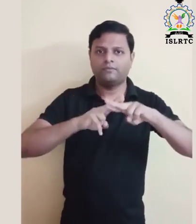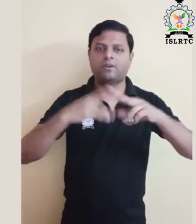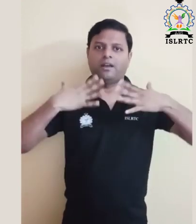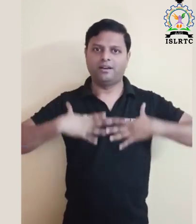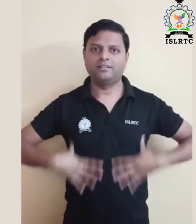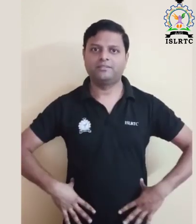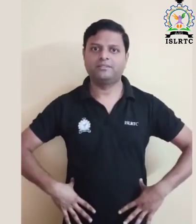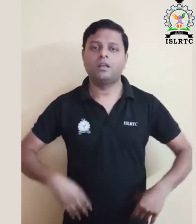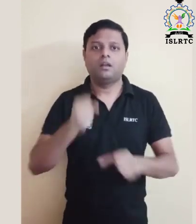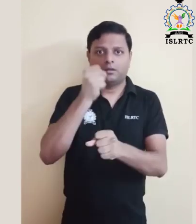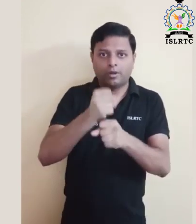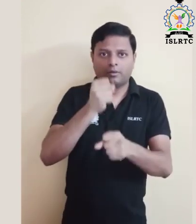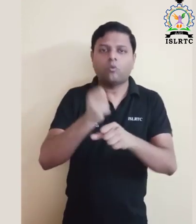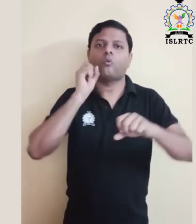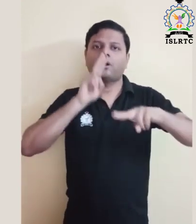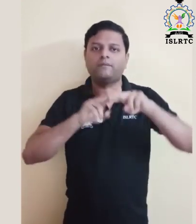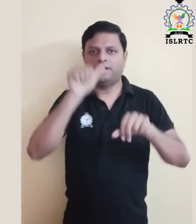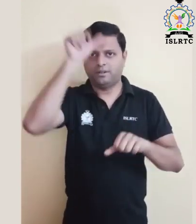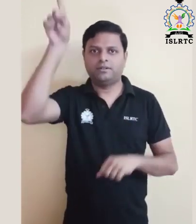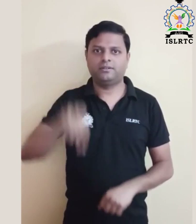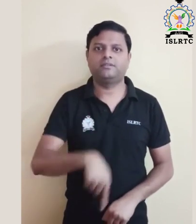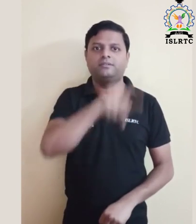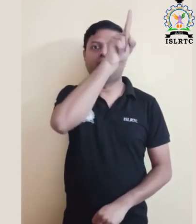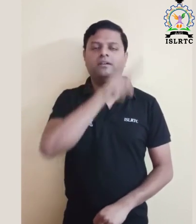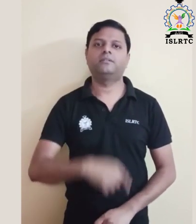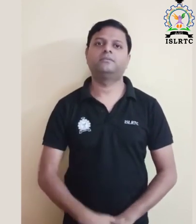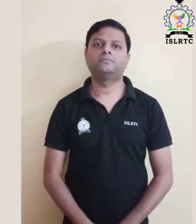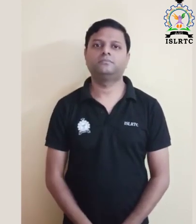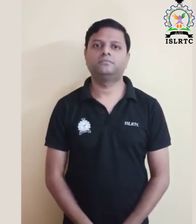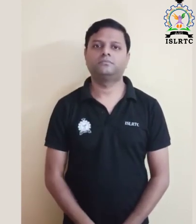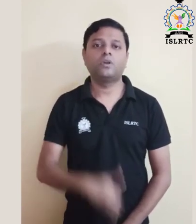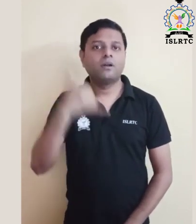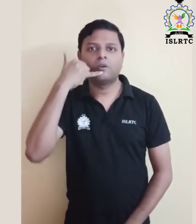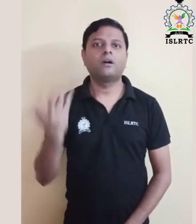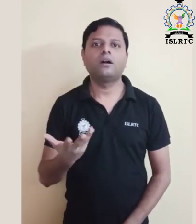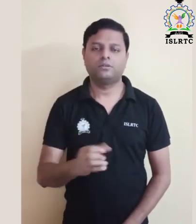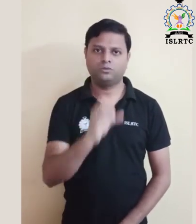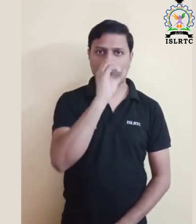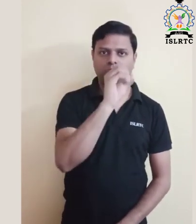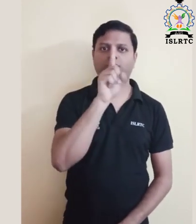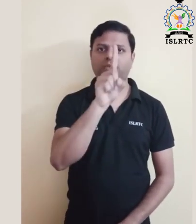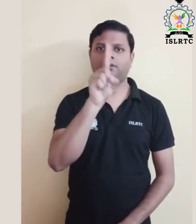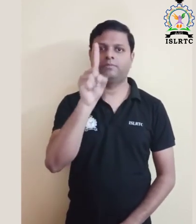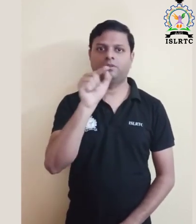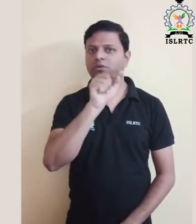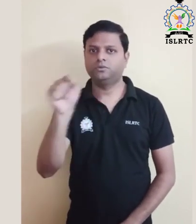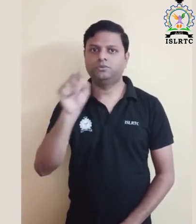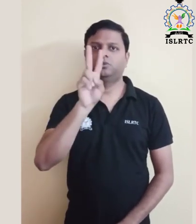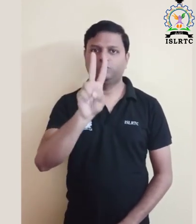स्वास्थ एवं परिवार करल्यान मंत्राले भारस सरकार के 24 इंटू 7 हेलप्लाइन नमबर पर कोल कर सकते